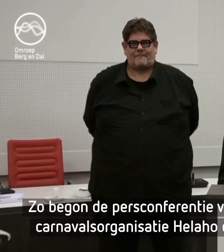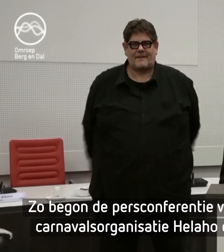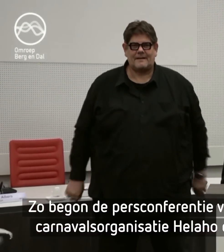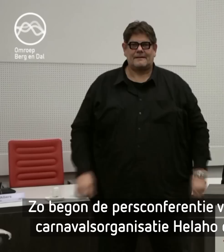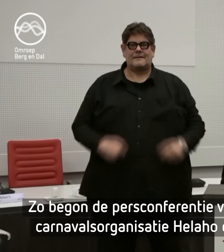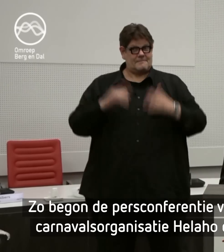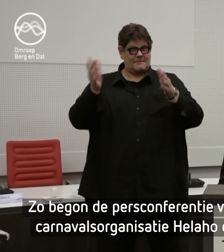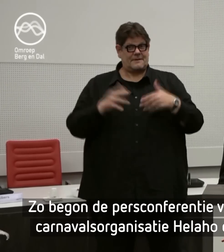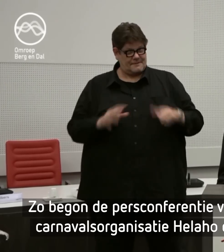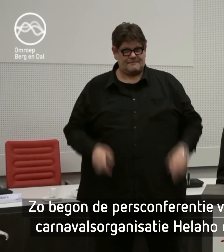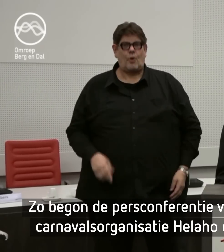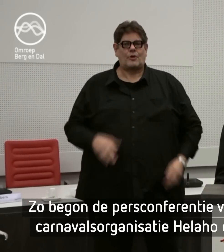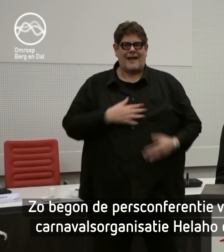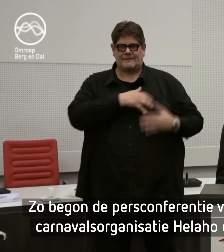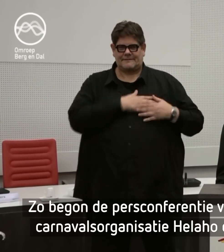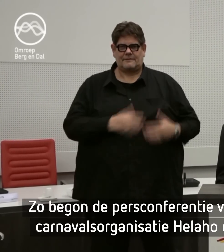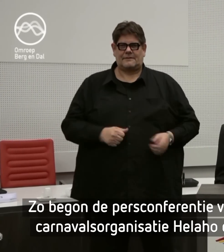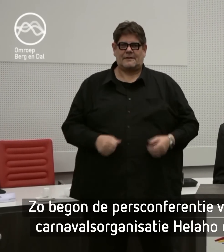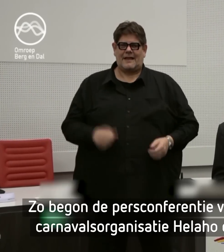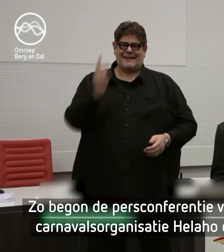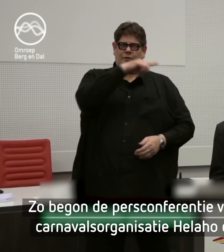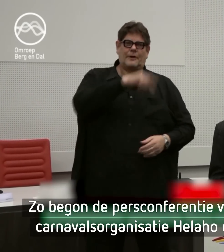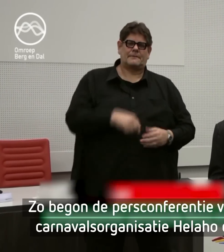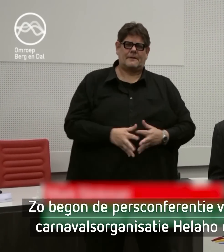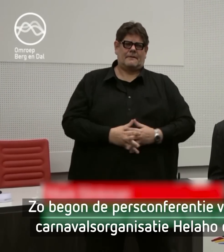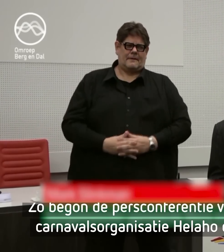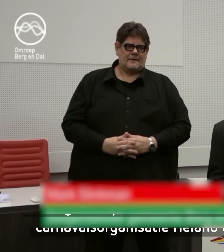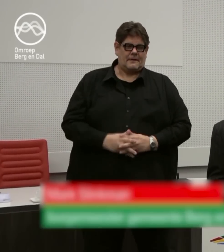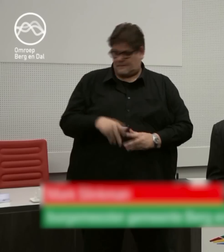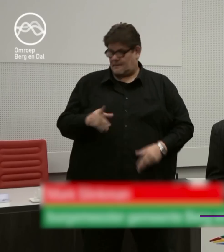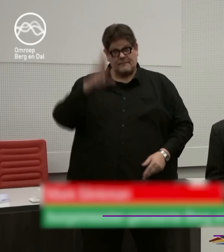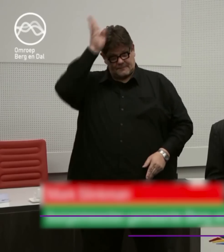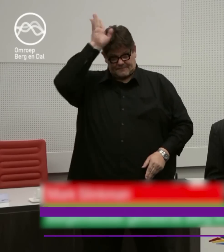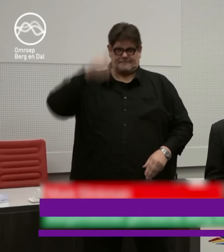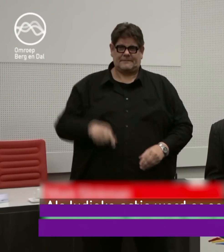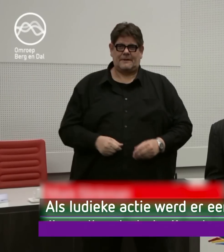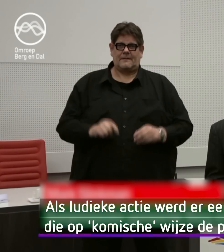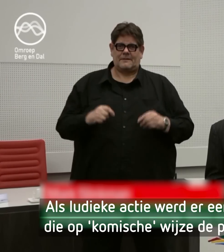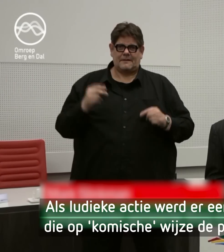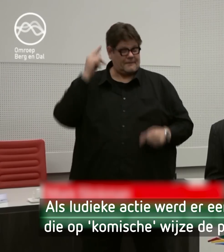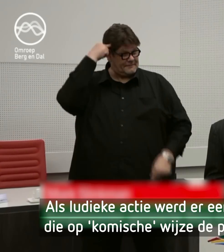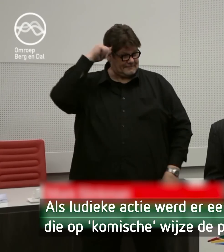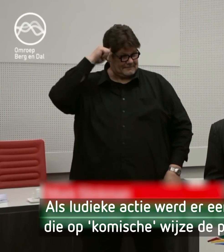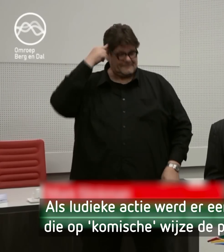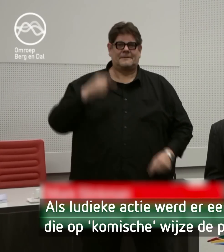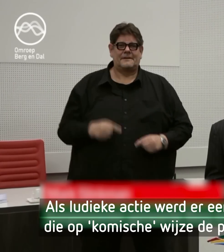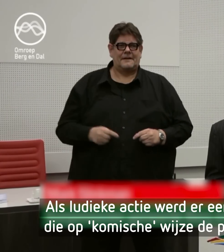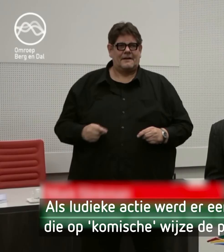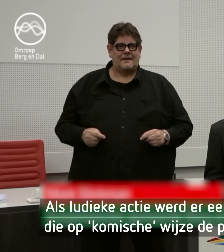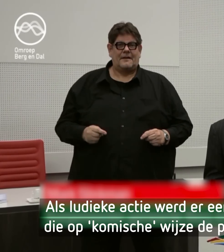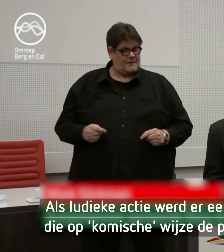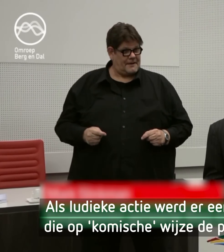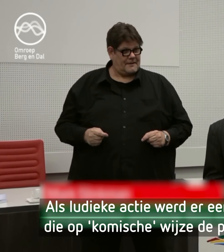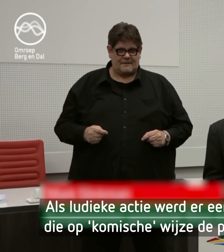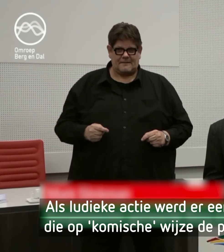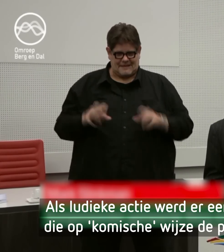Dames en heren, goedenavond. Eind augustus heb ik aan alle carnavalsverenigingen gevraagd om met mij na te denken over een veilig